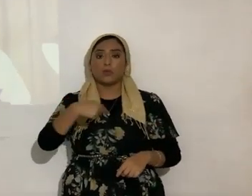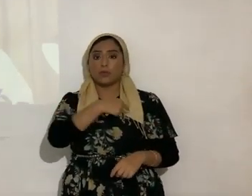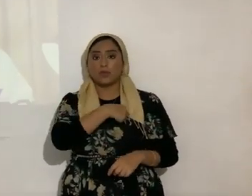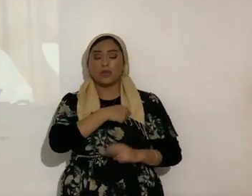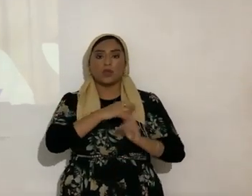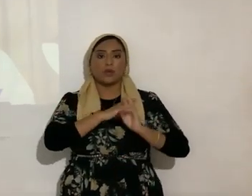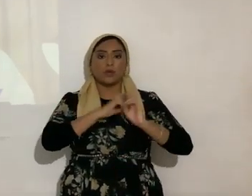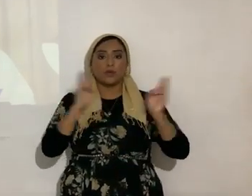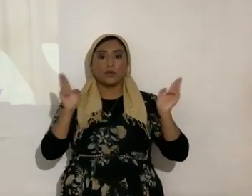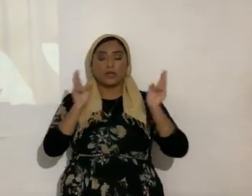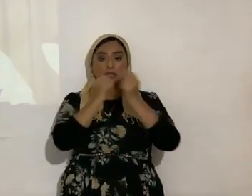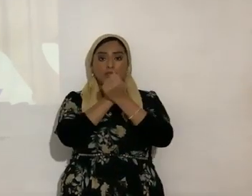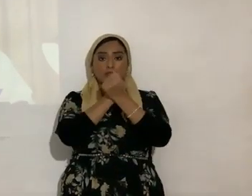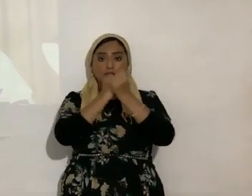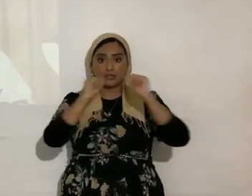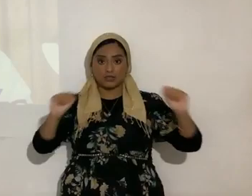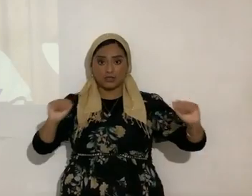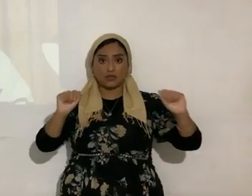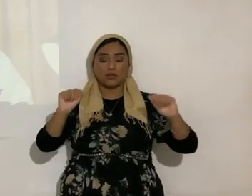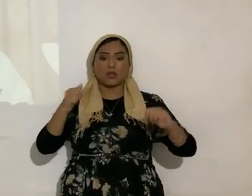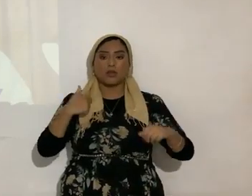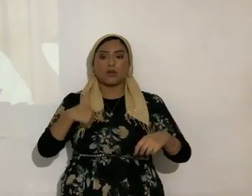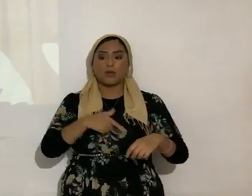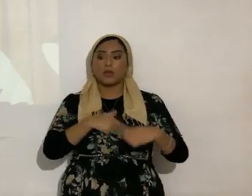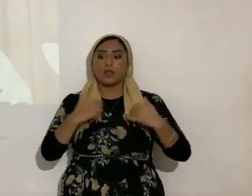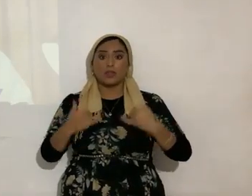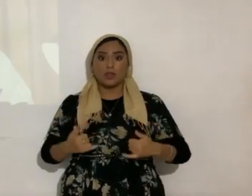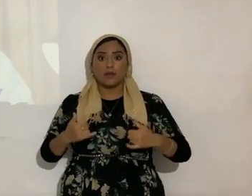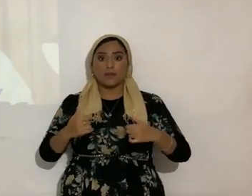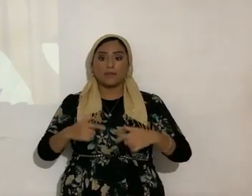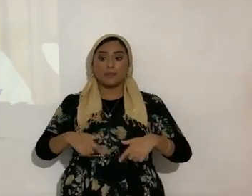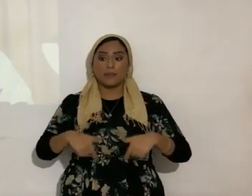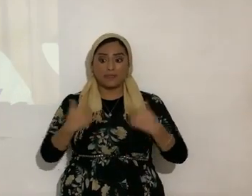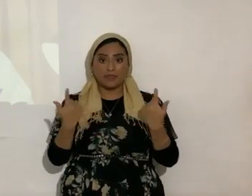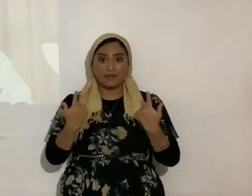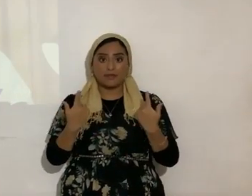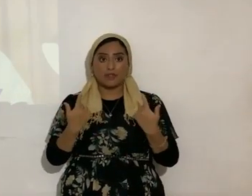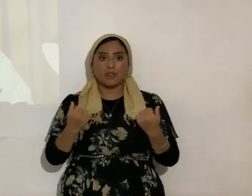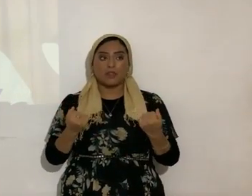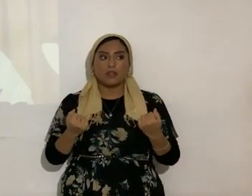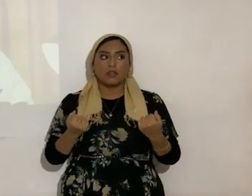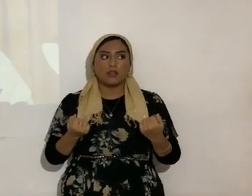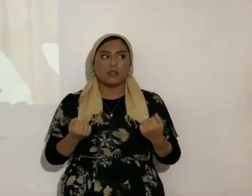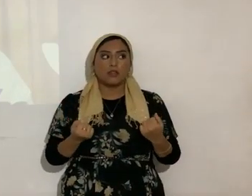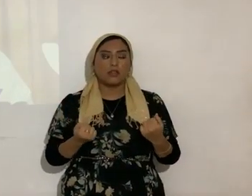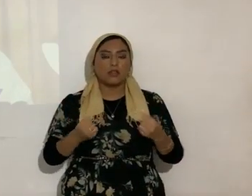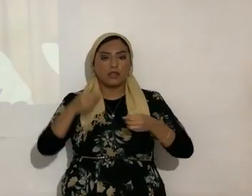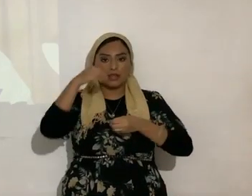salvos, estamos viviendo, por así decirlo, en la eternidad ya.